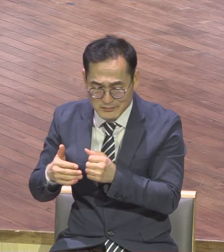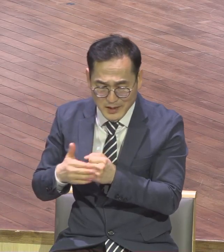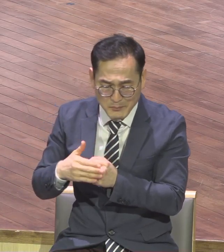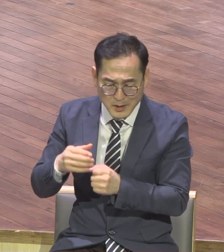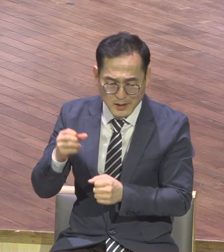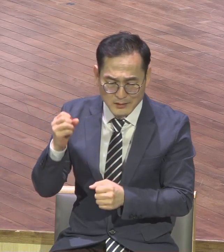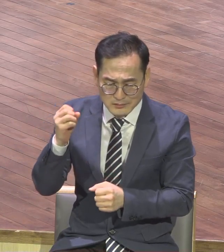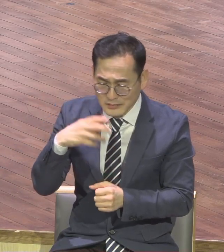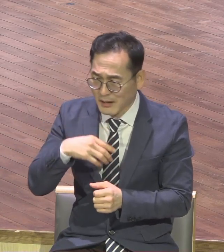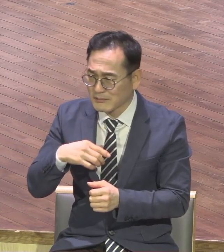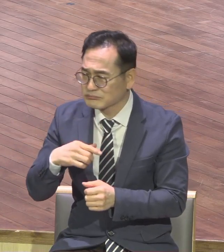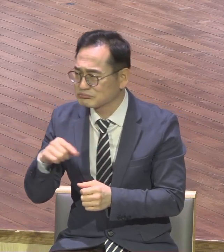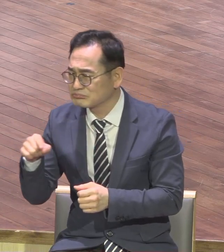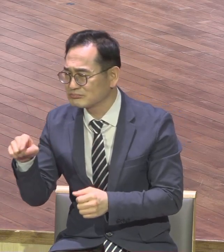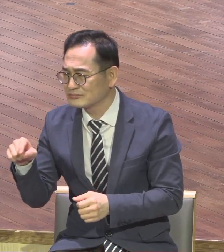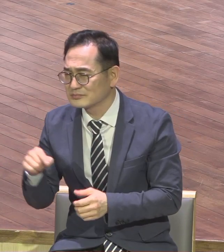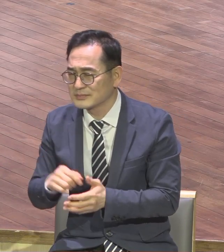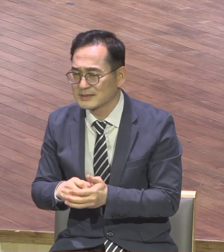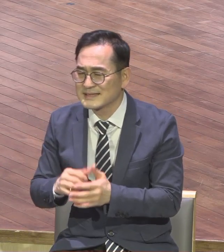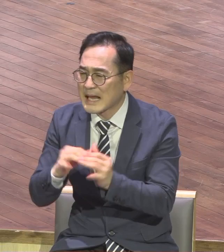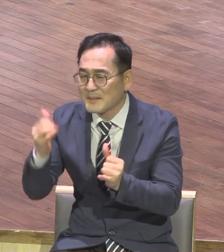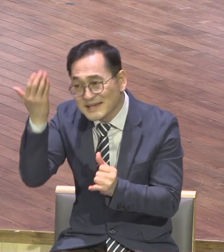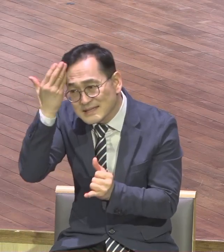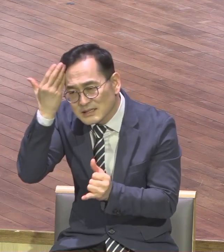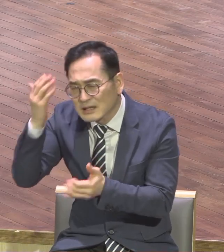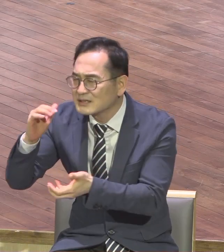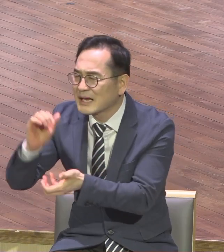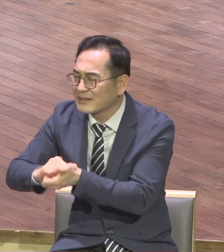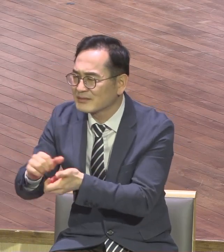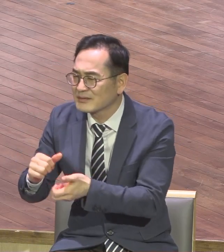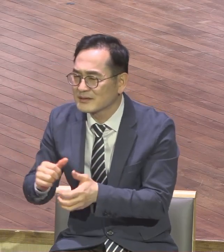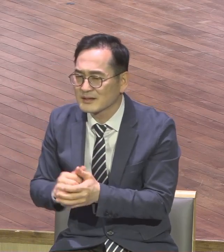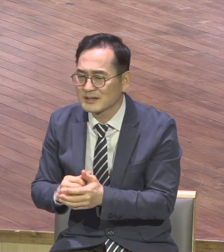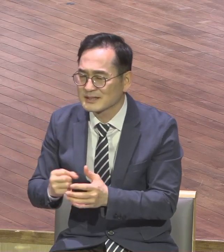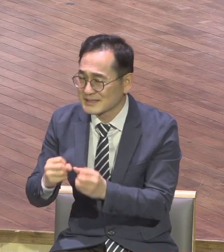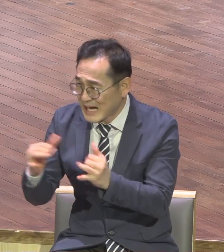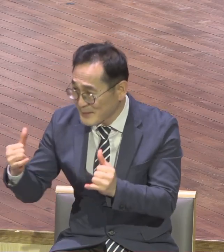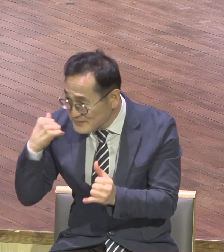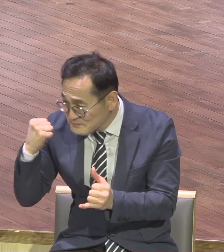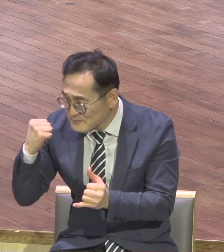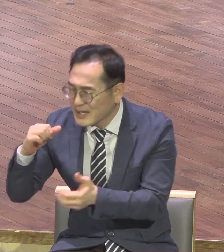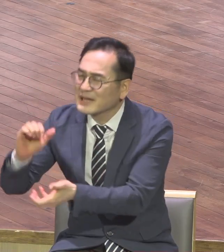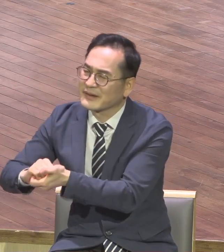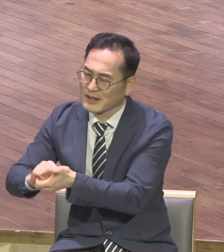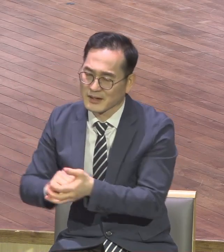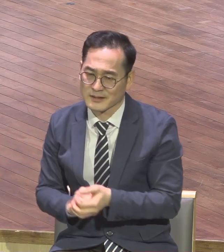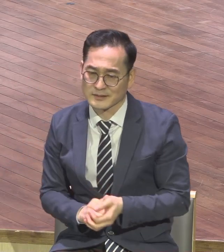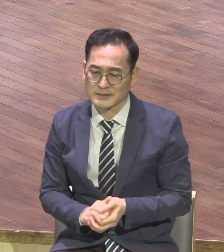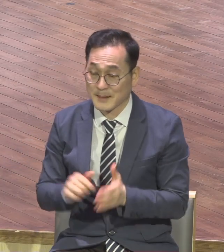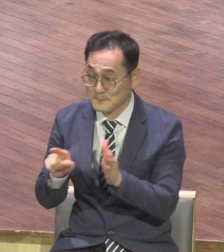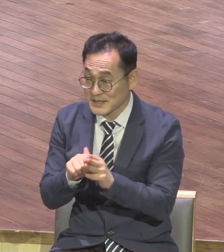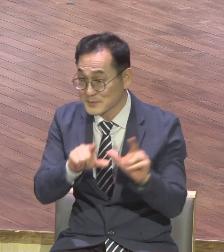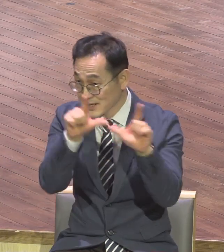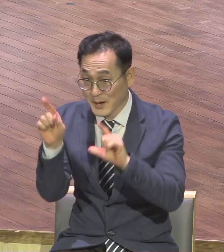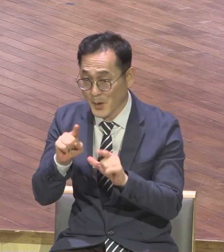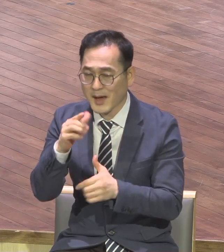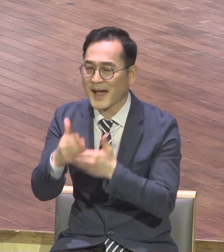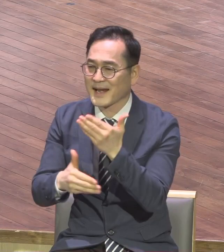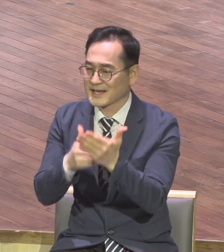수 없어요 인간 상식밖에 나올 수밖에 없어요 인간 지식밖에 나올 수 없어요 신앙생활이 뭐냐 하나님의 성삼이 능력을 체험하는